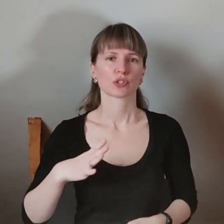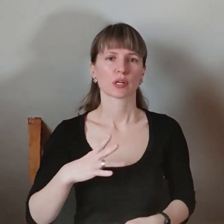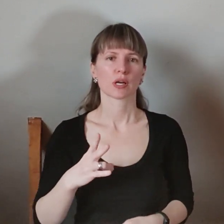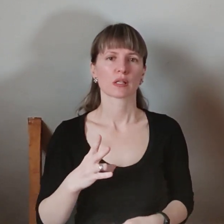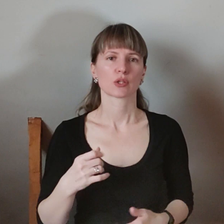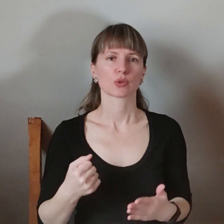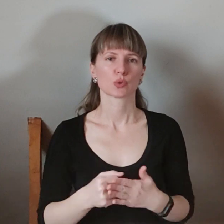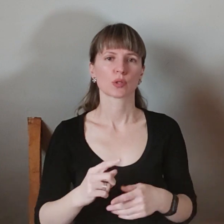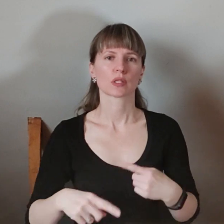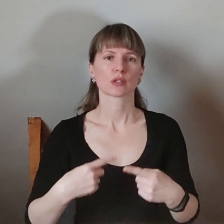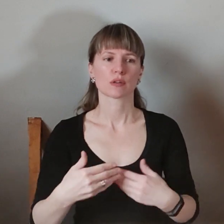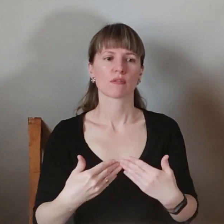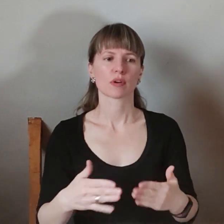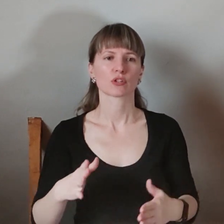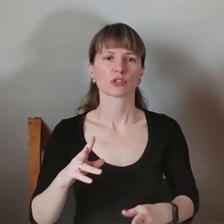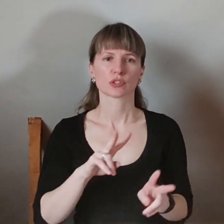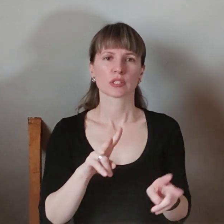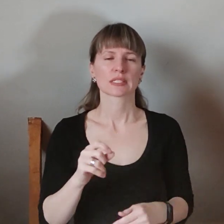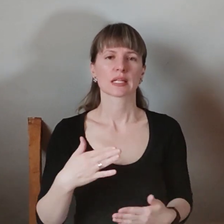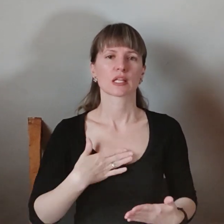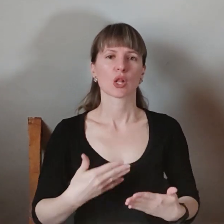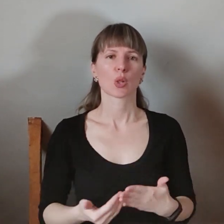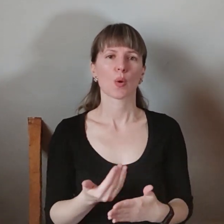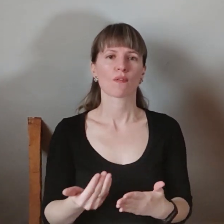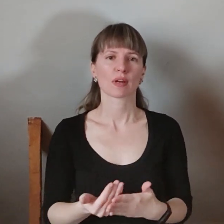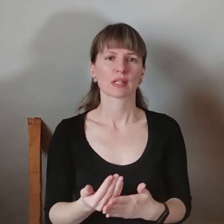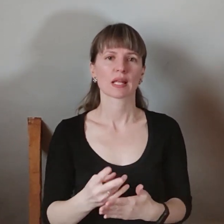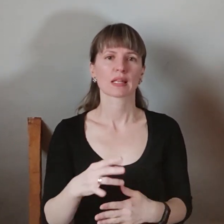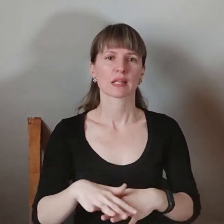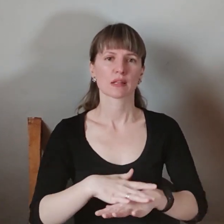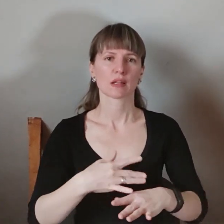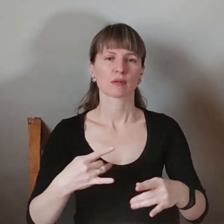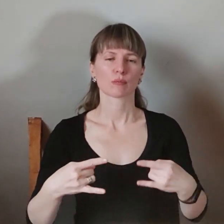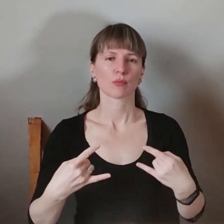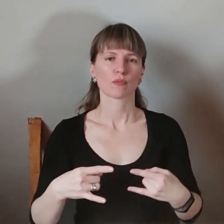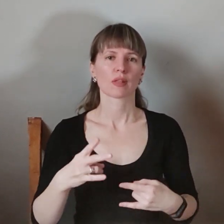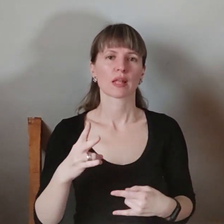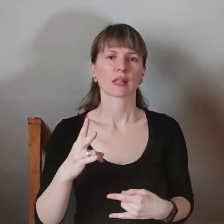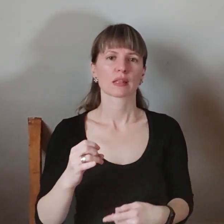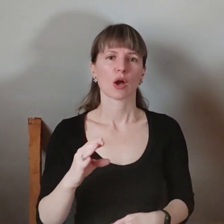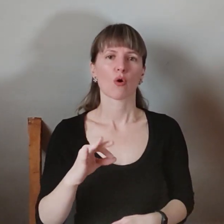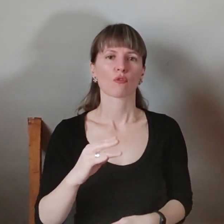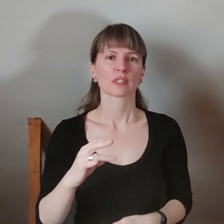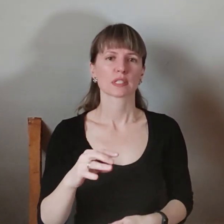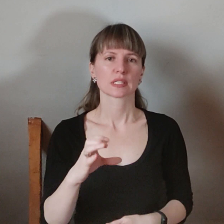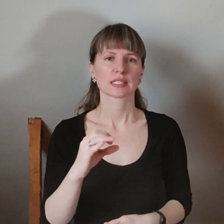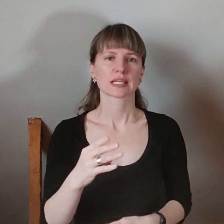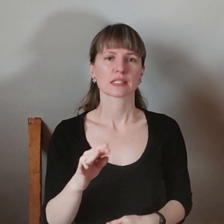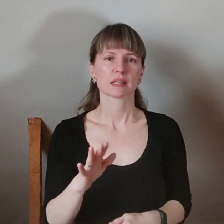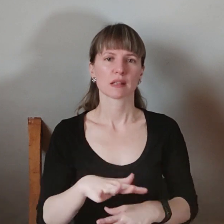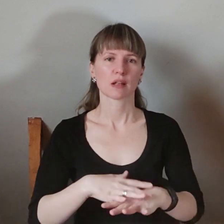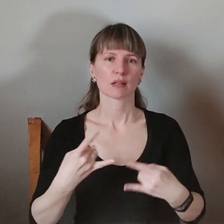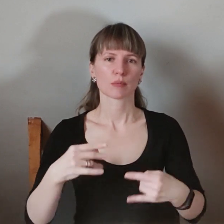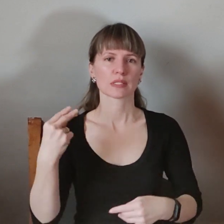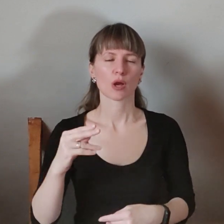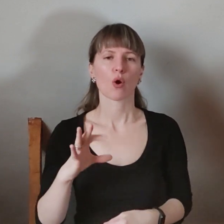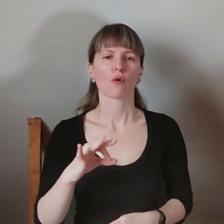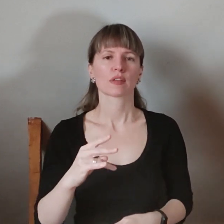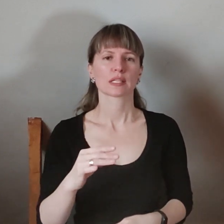наступного випуску стежки за нашими новинами на Суспільному мовнику на офіційному сайті Суспільного Запоріжжя та в офіційному телеграм-каналі